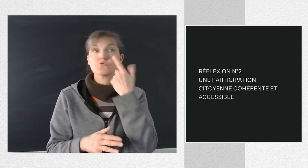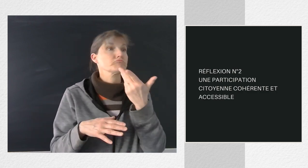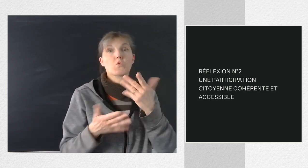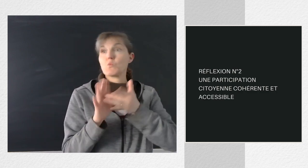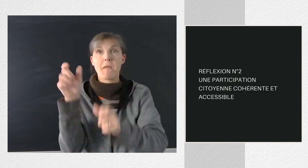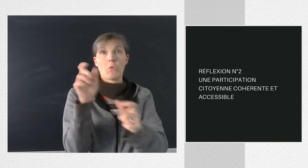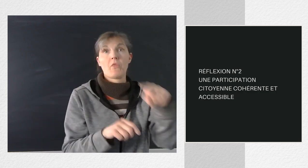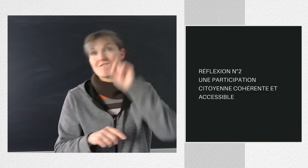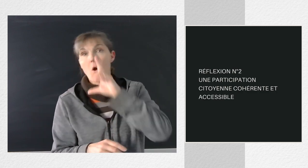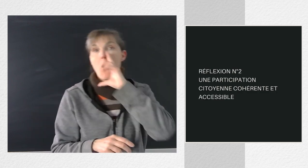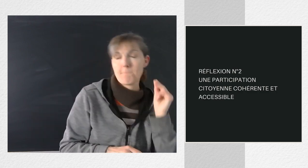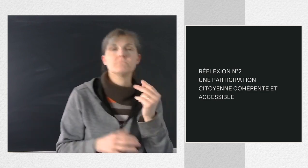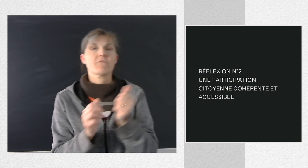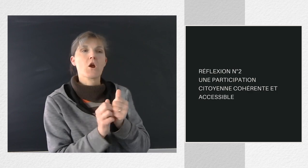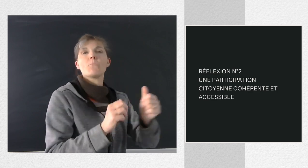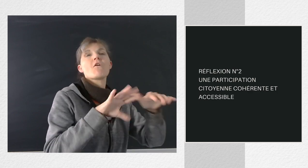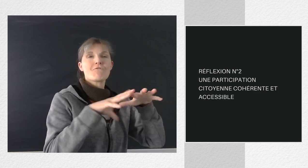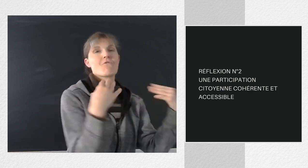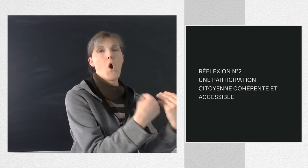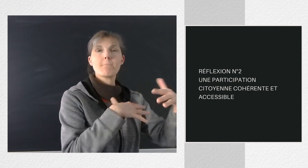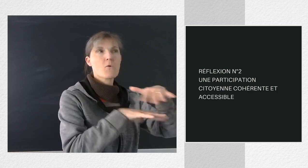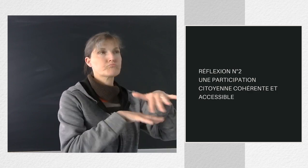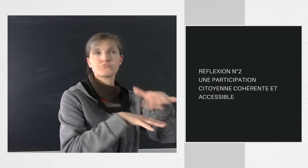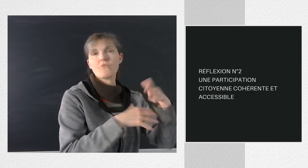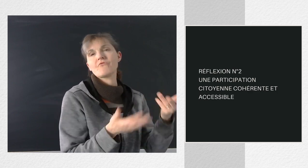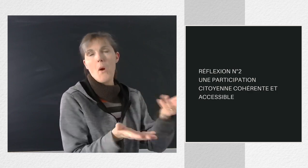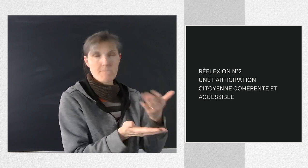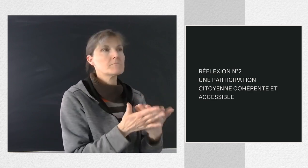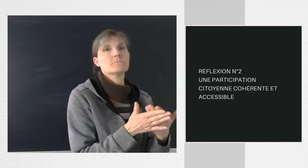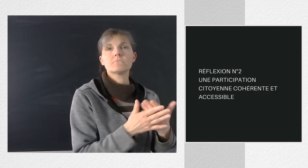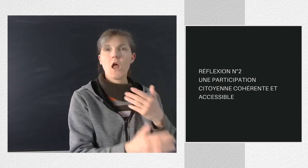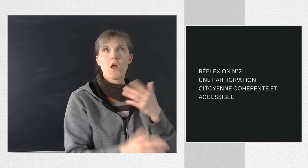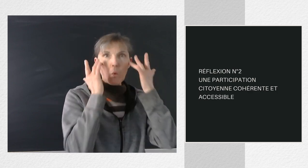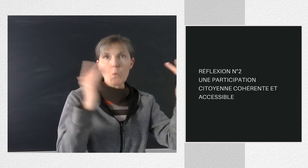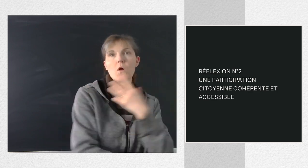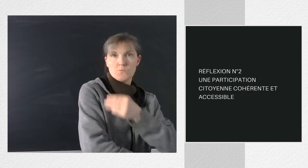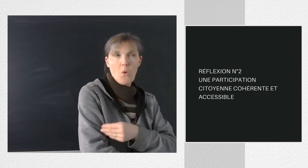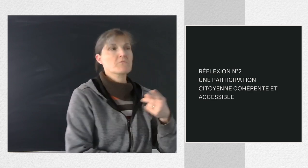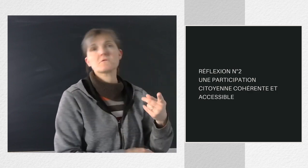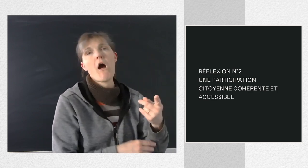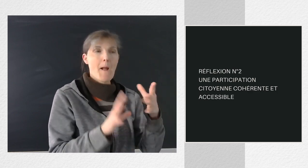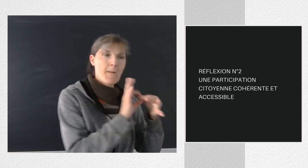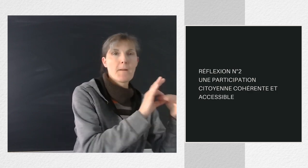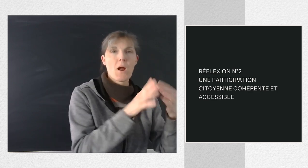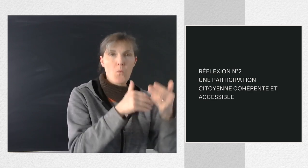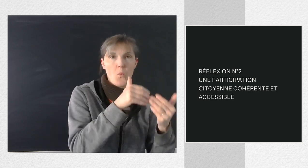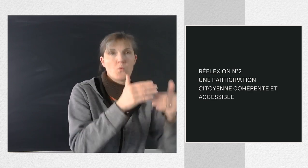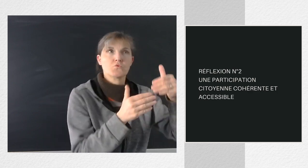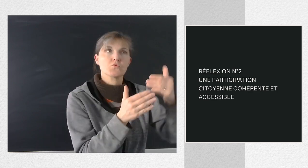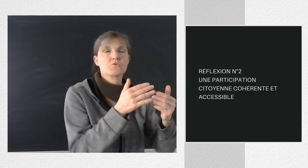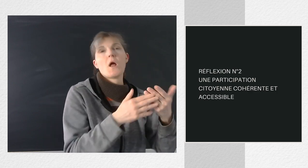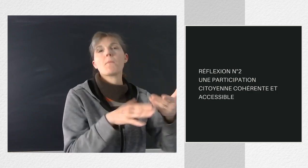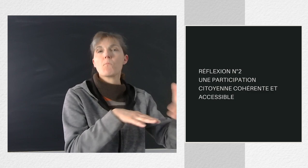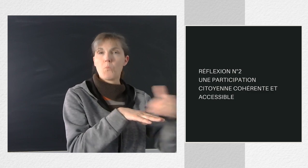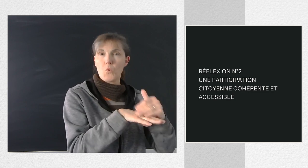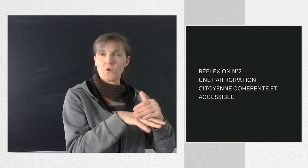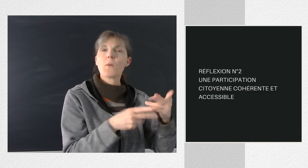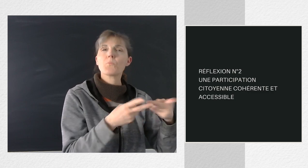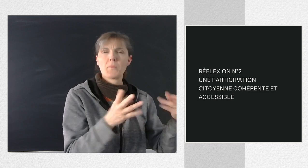de toutes et de tous avec les forums de la culture et forum du sport.